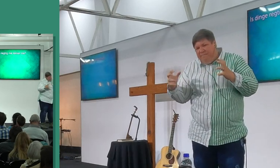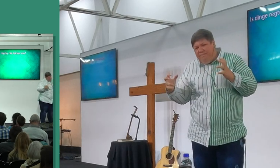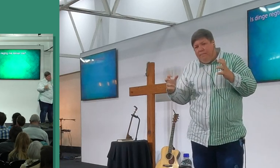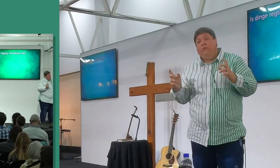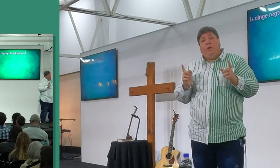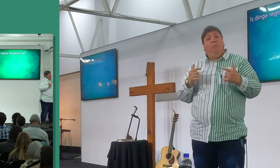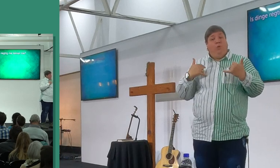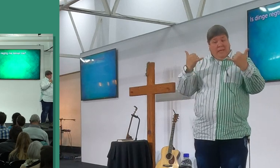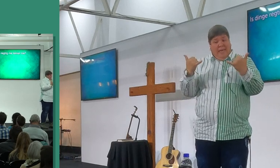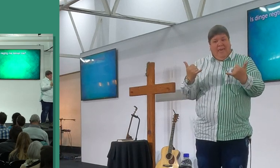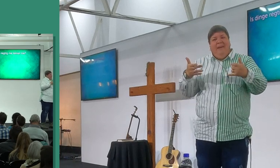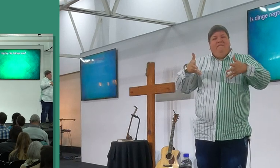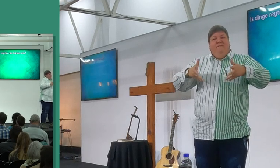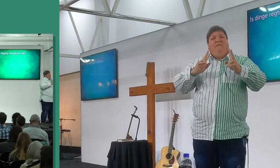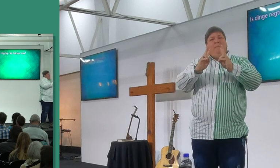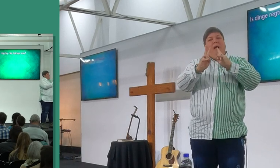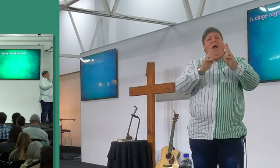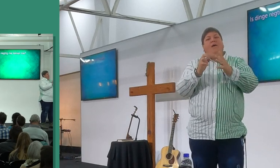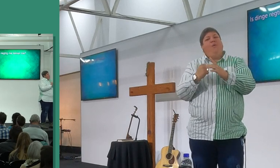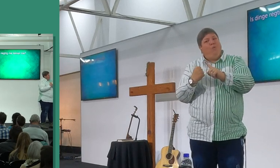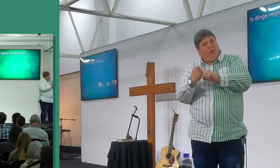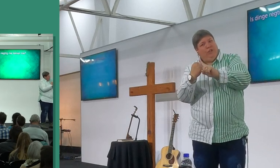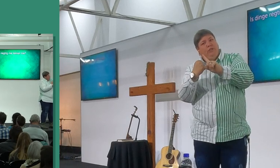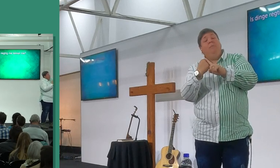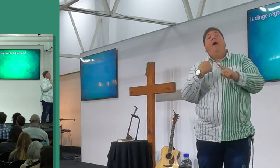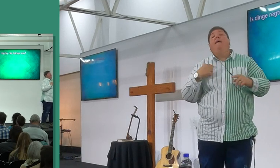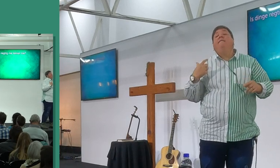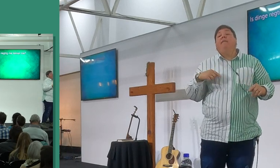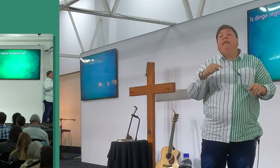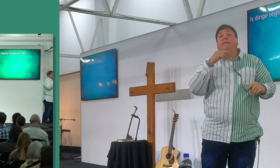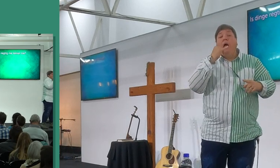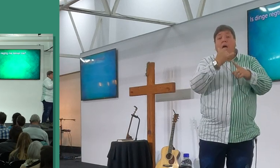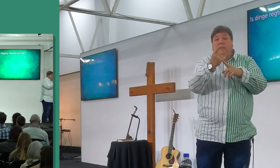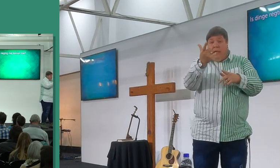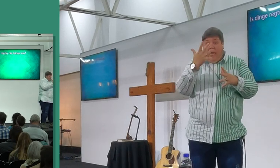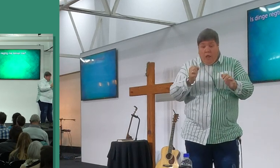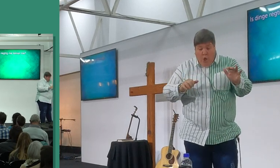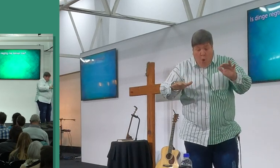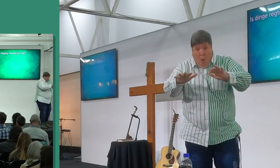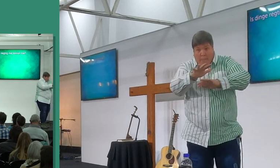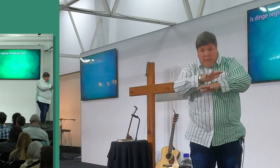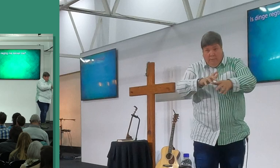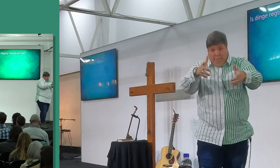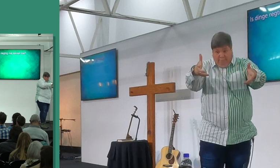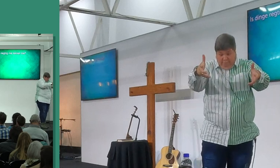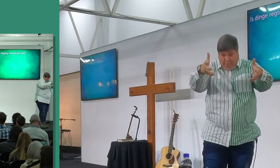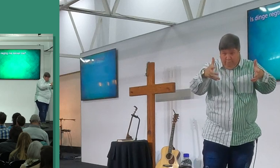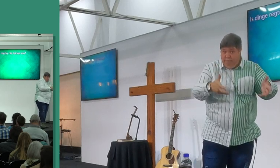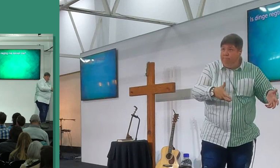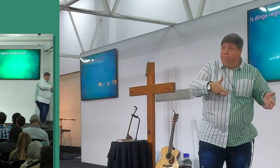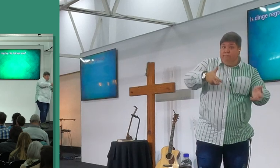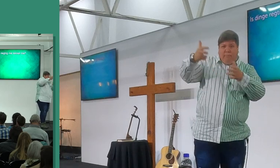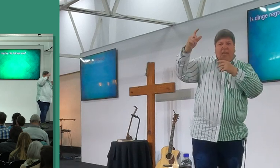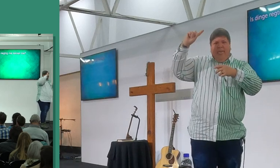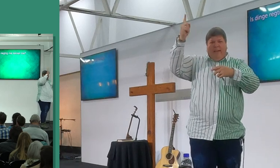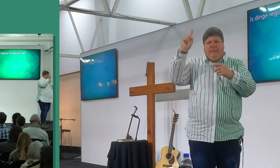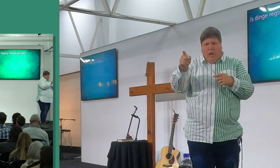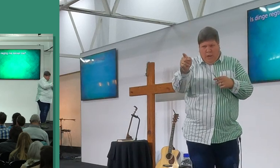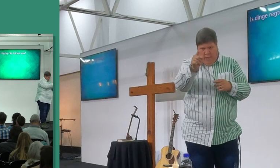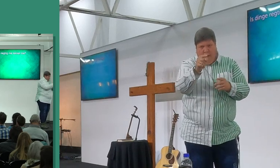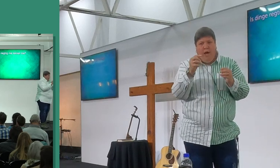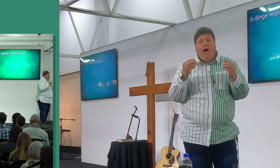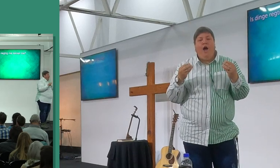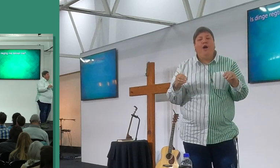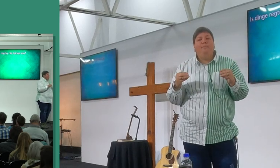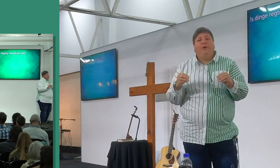ons hier is vir mekaar, ons gaan mekaar ondersteen, maar ek wil jou toch sê, as jy jou omstandighere vir die jere breng, dan kan die jere jou gebruik taal, en jy kan